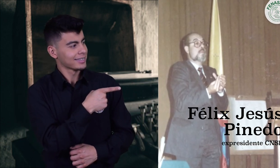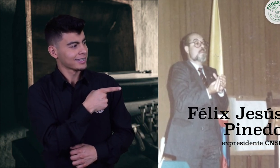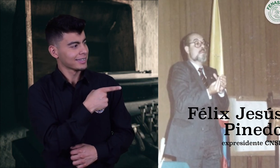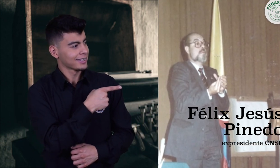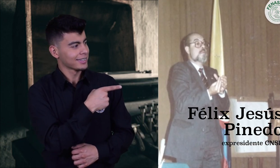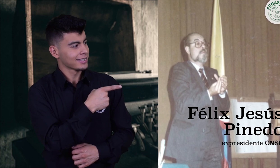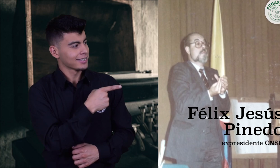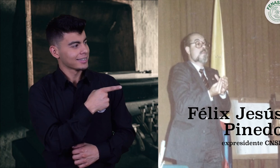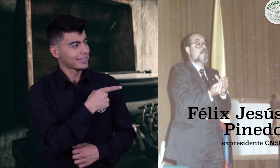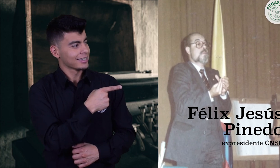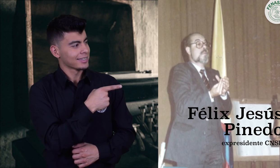Pinedo.